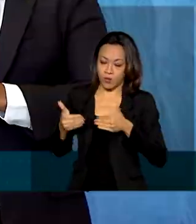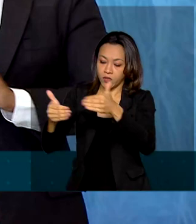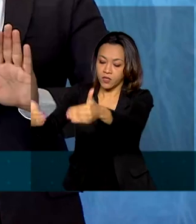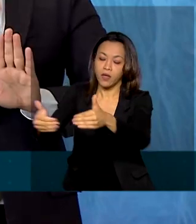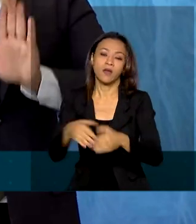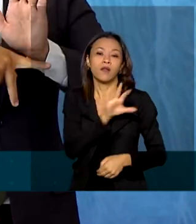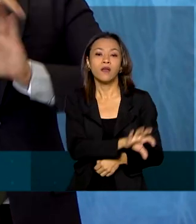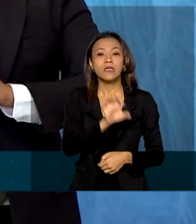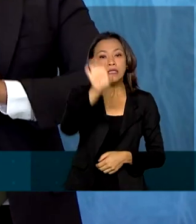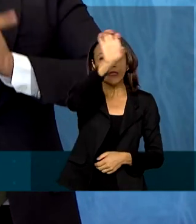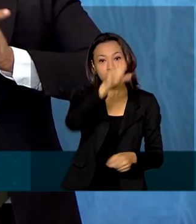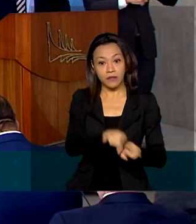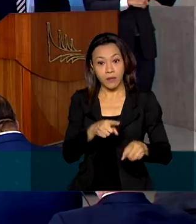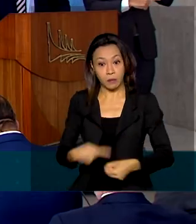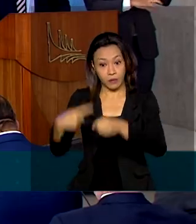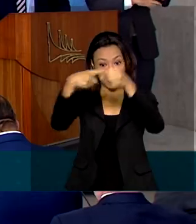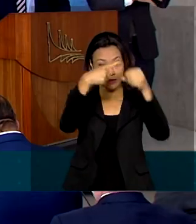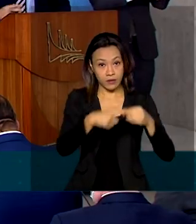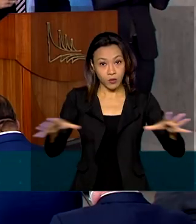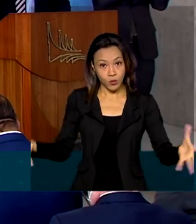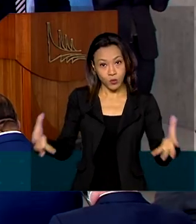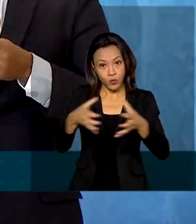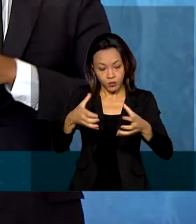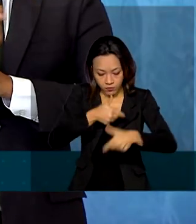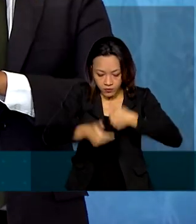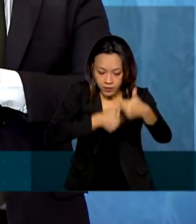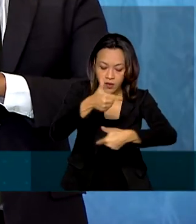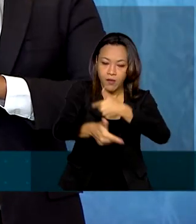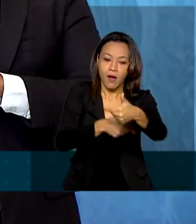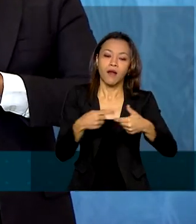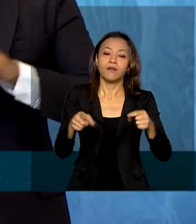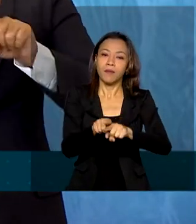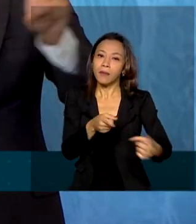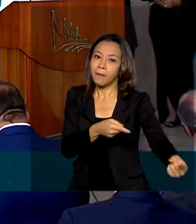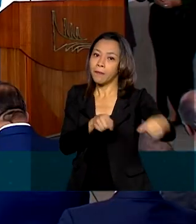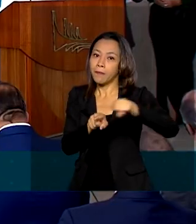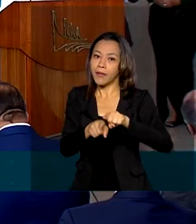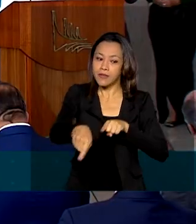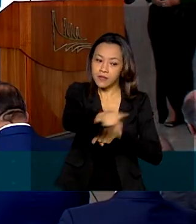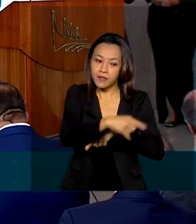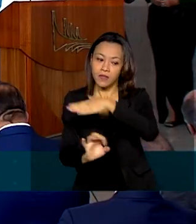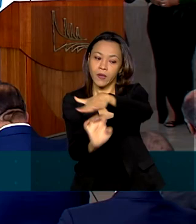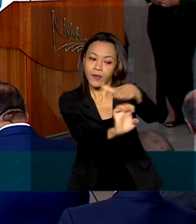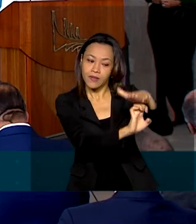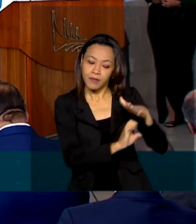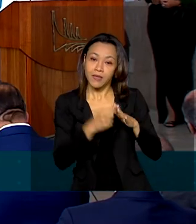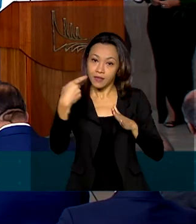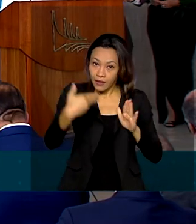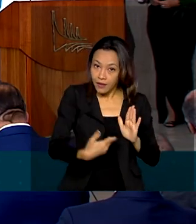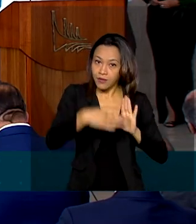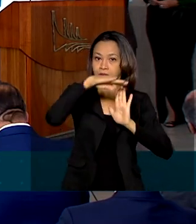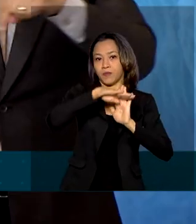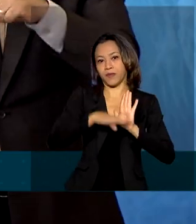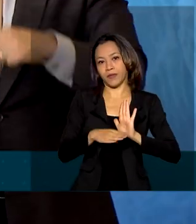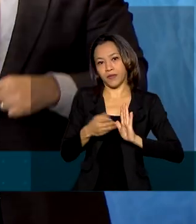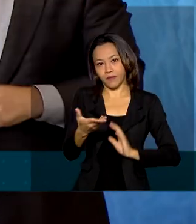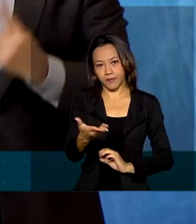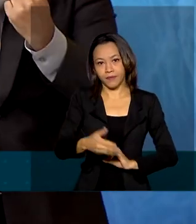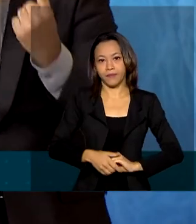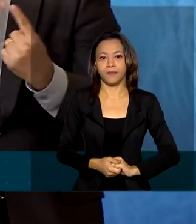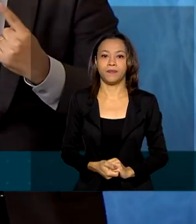municípios trabalham juntos, em parceria com a iniciativa privada no programa Águas Brasileiras.